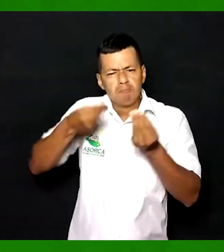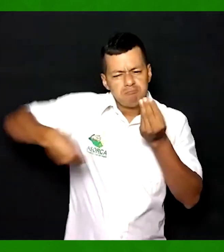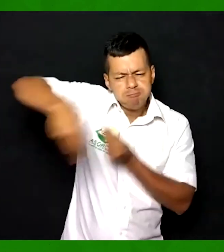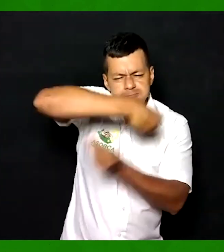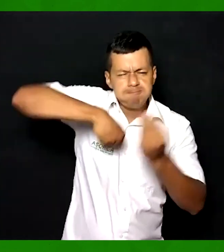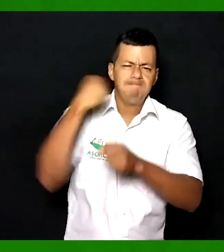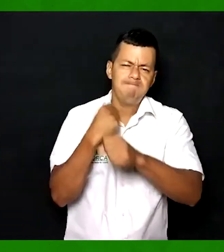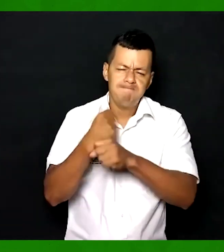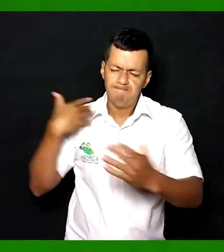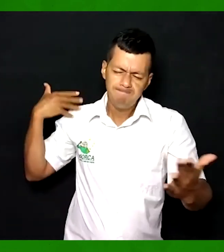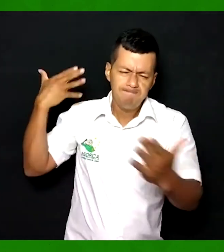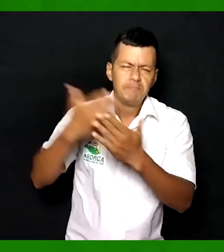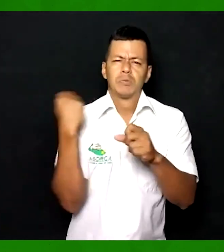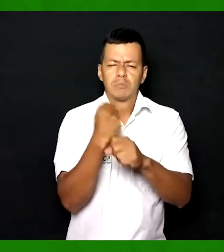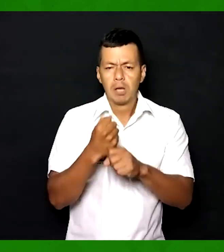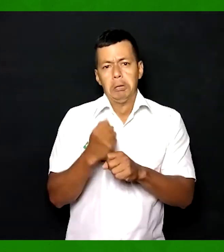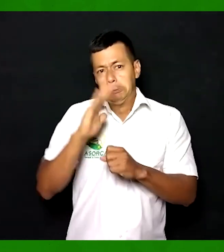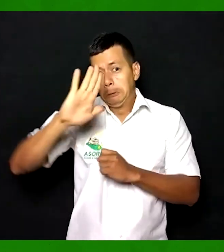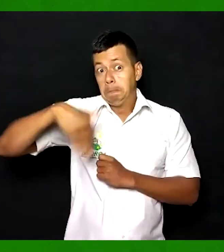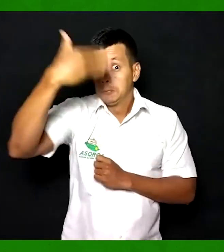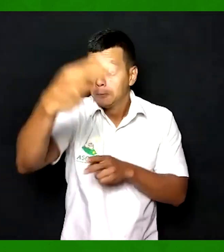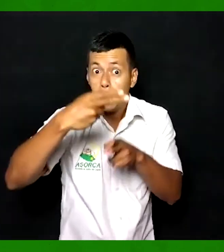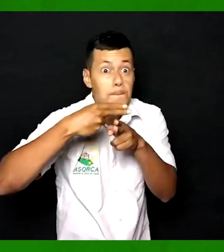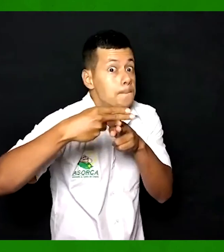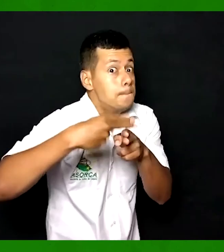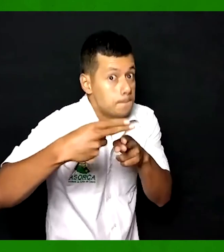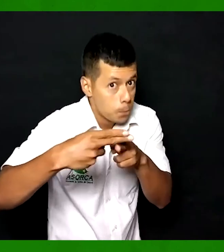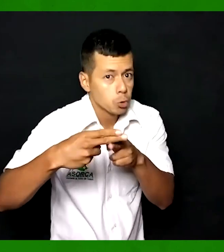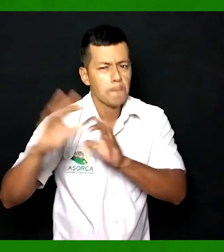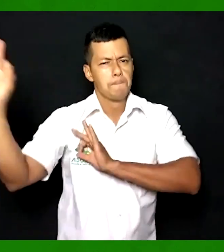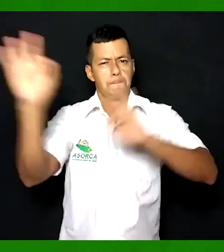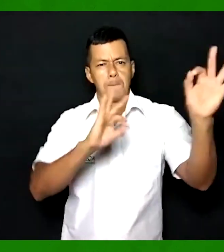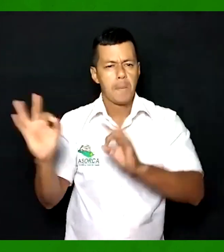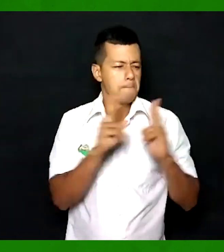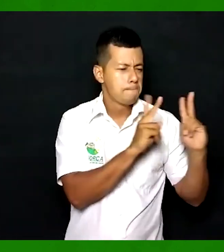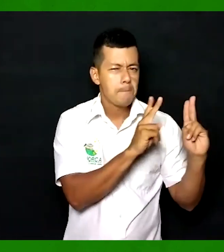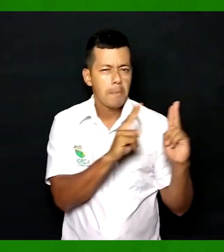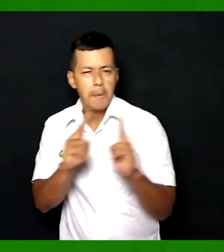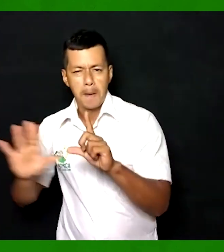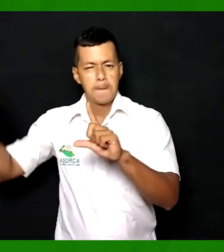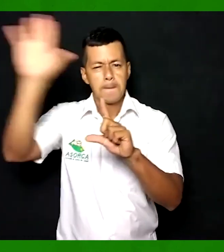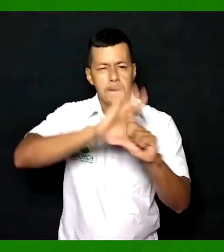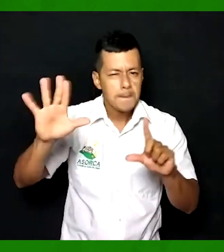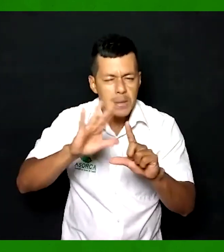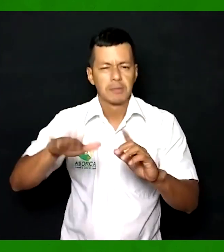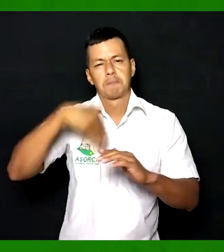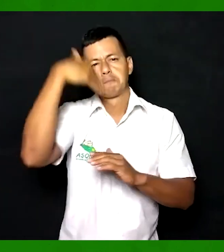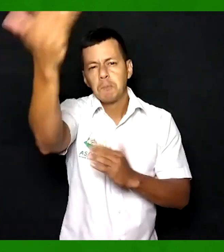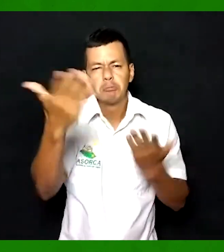al respecto sobre las reinversiones que se han hecho desde la asociación, el proceso de las zonas azules